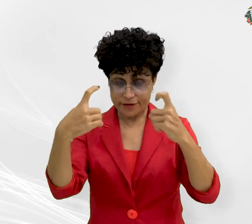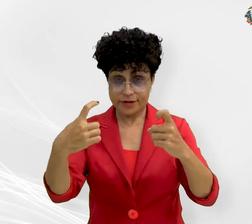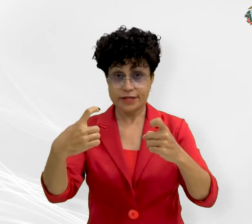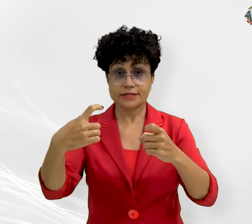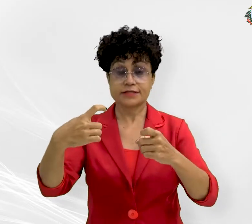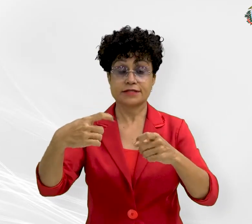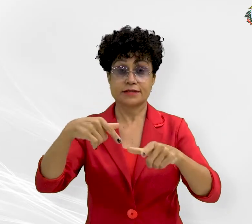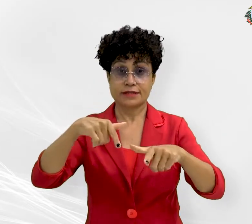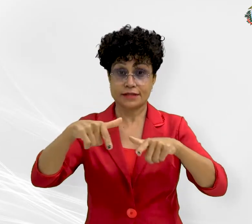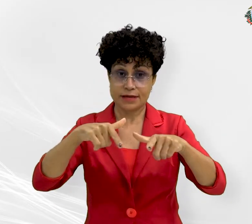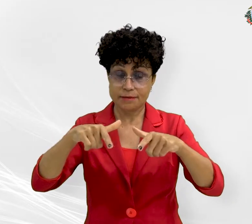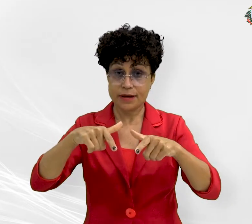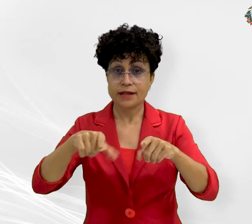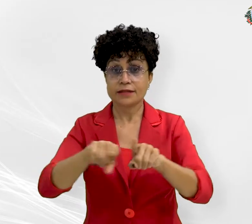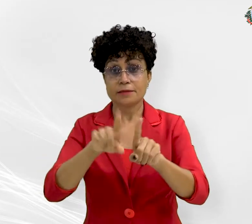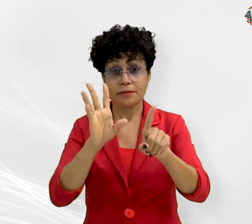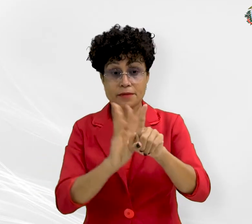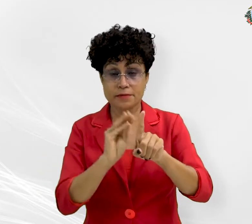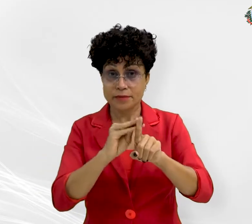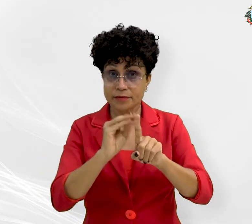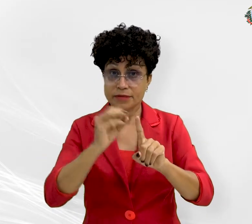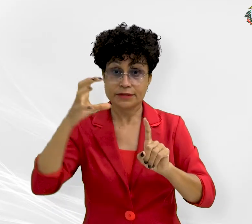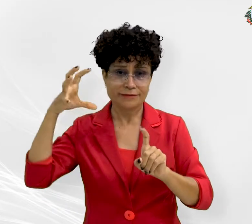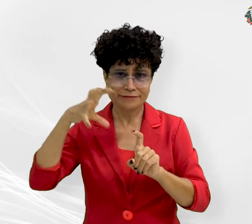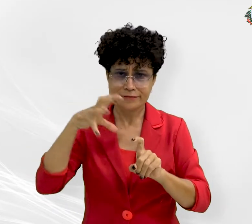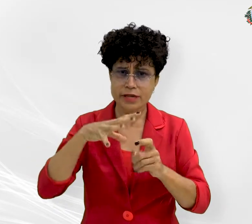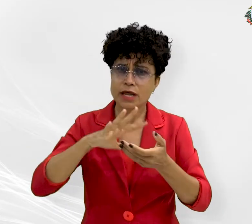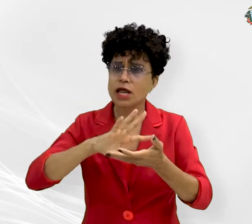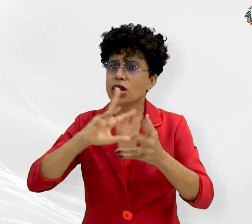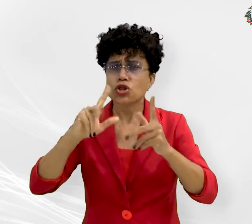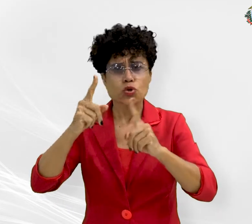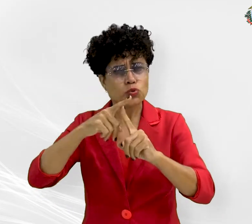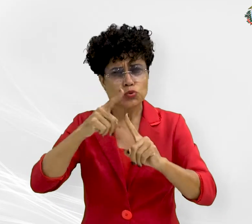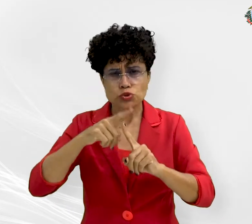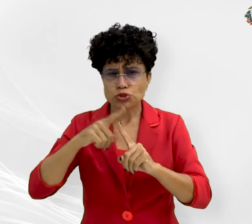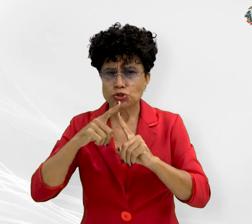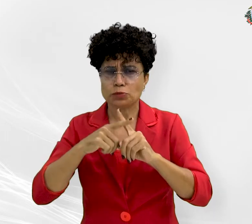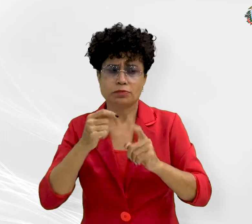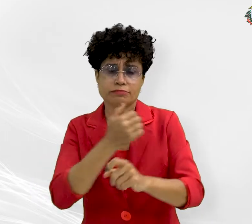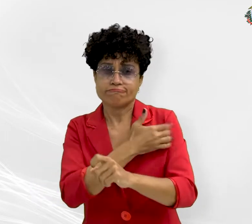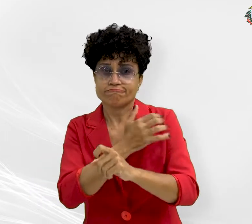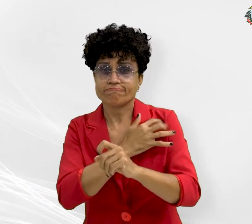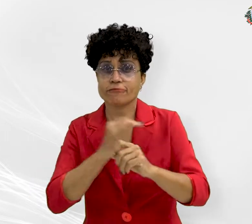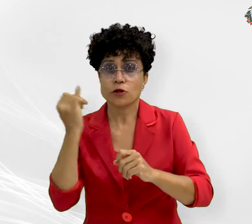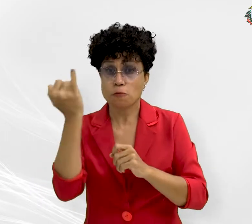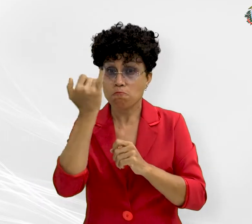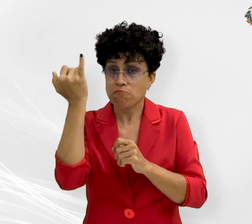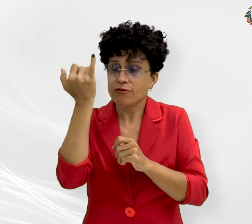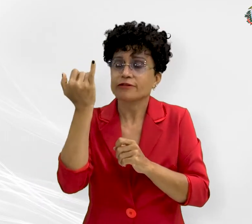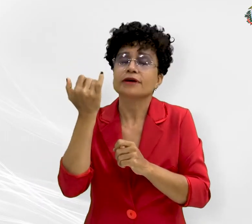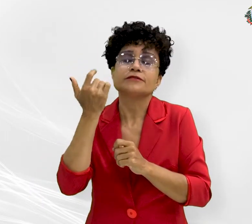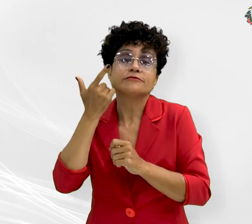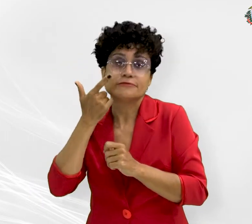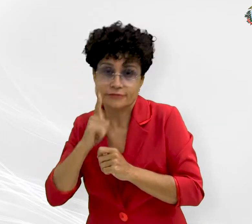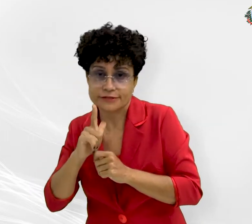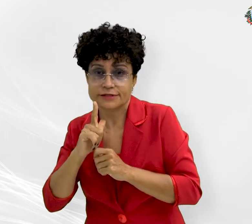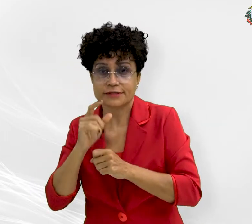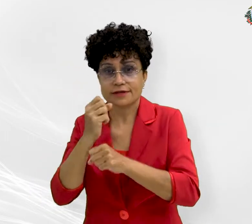laboral, ao assédio moral e sexual e todas as formas de discriminação também foram importantes conquistas obtidas no ano passado.